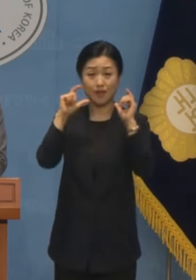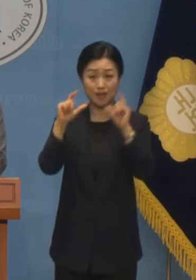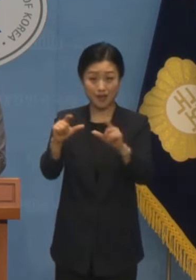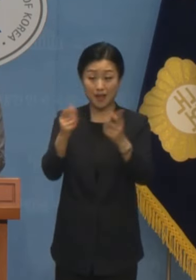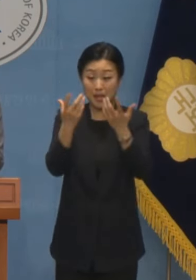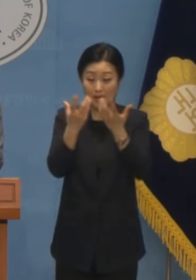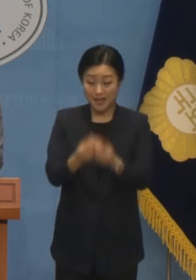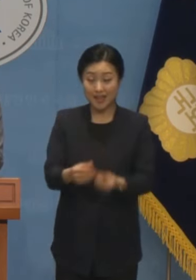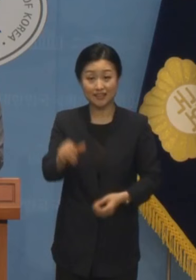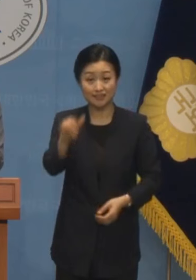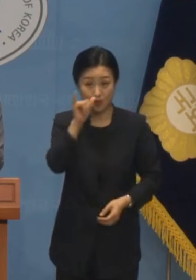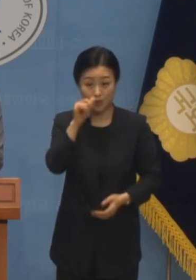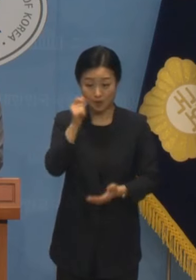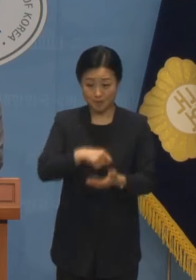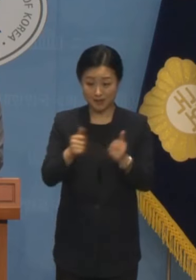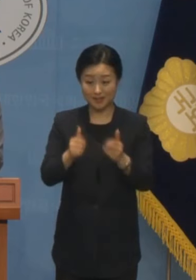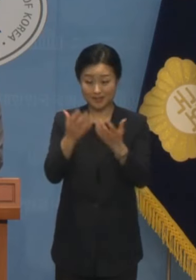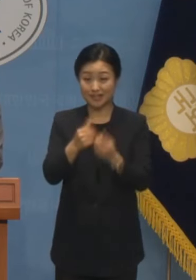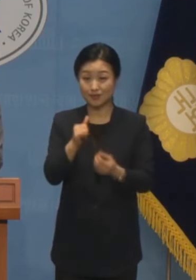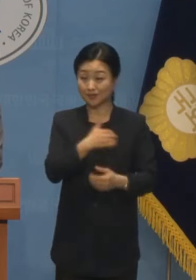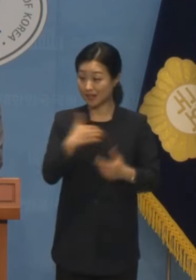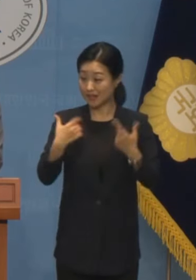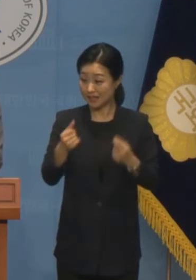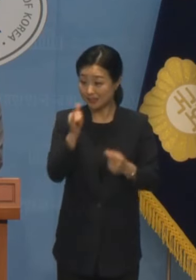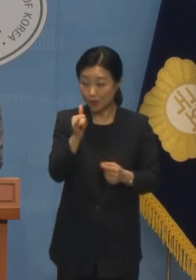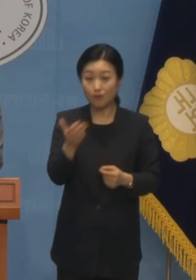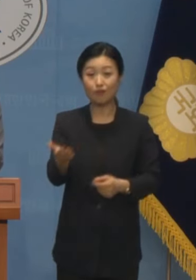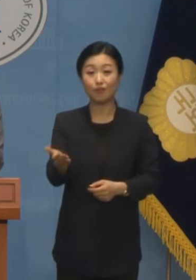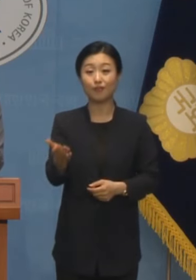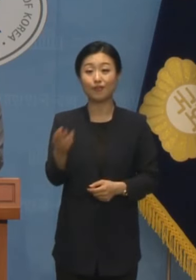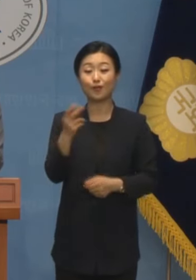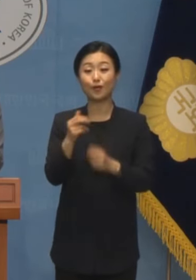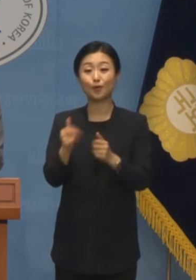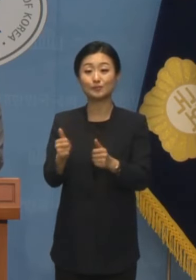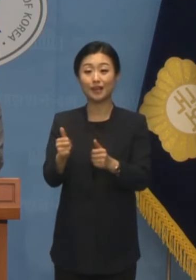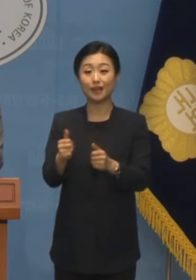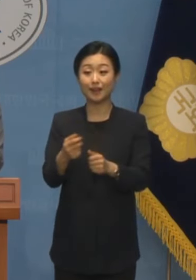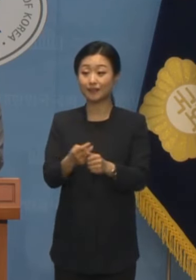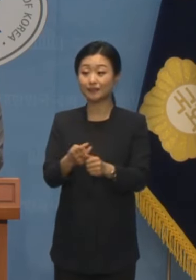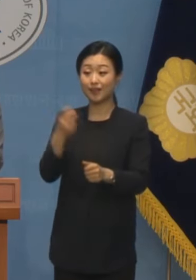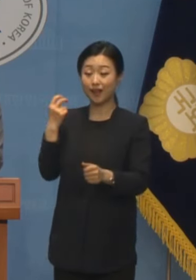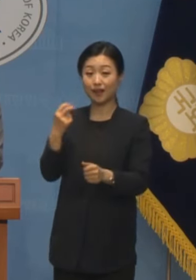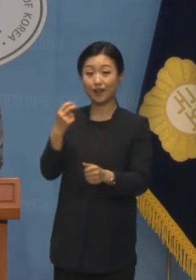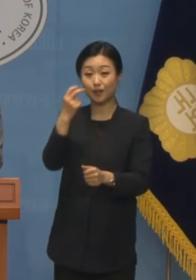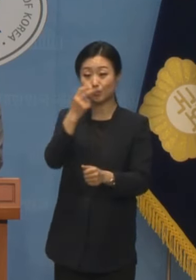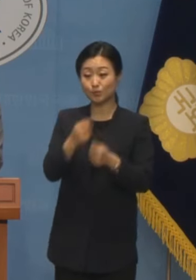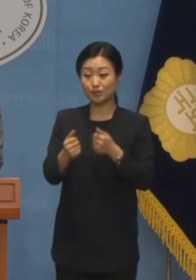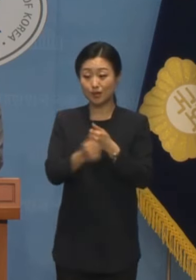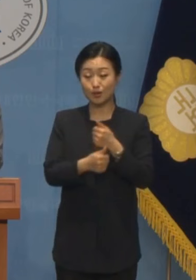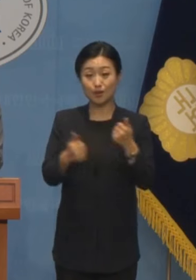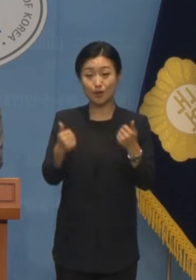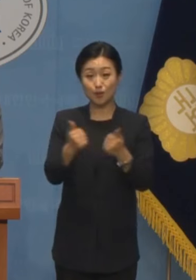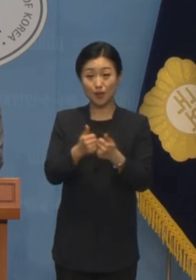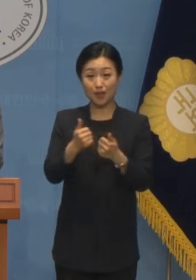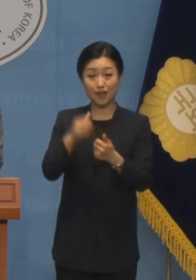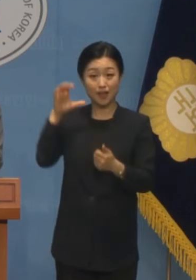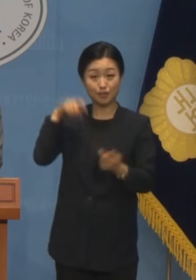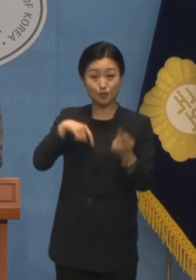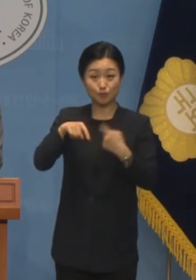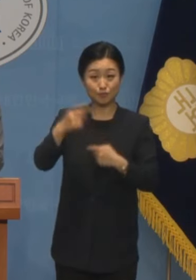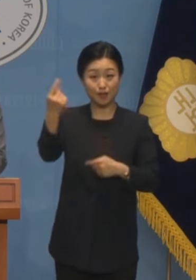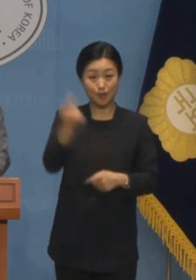판례가 있습니다 당당하시면 김영철 검사는 검사 탄핵 조사위가 열리는 청문회에